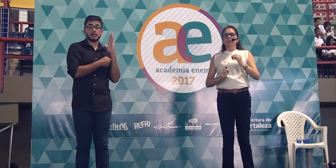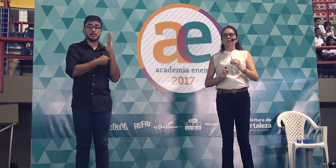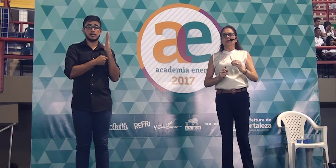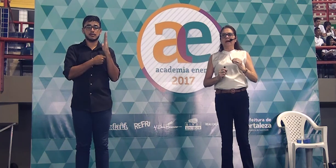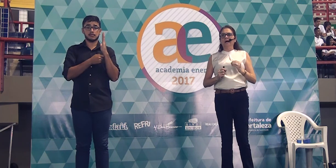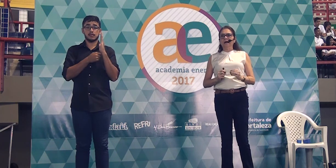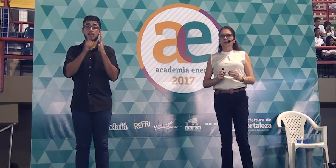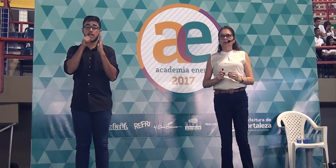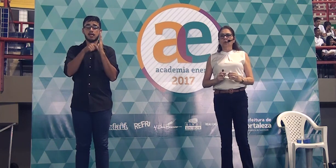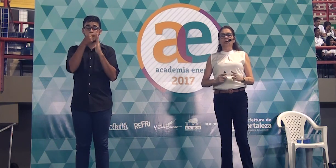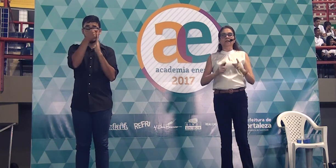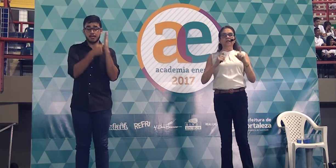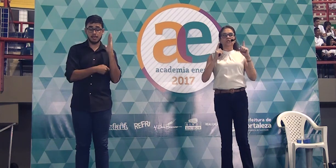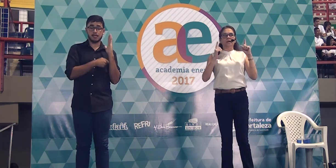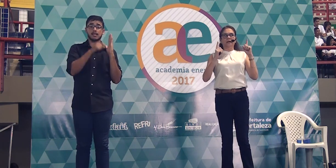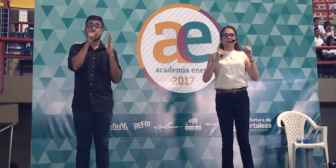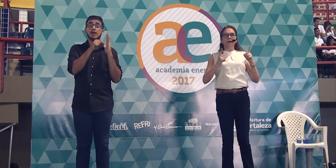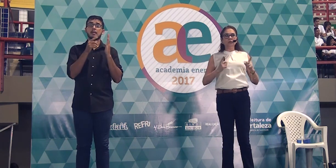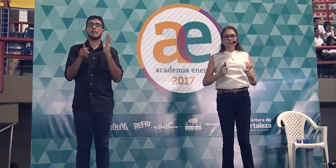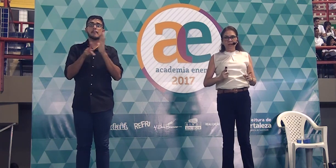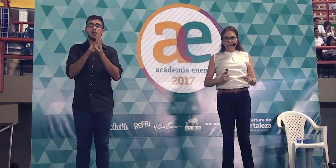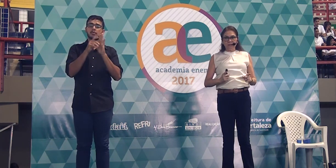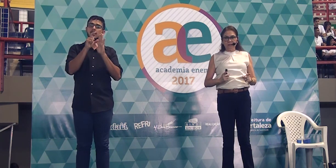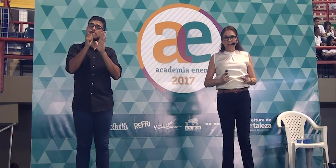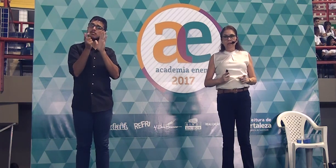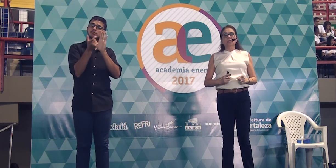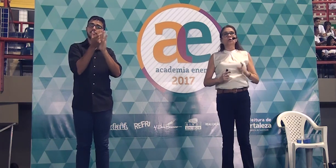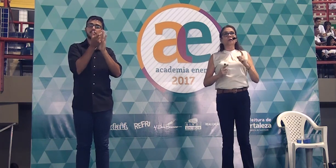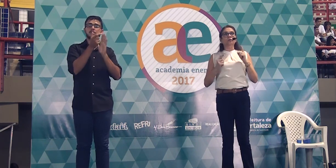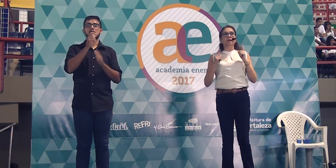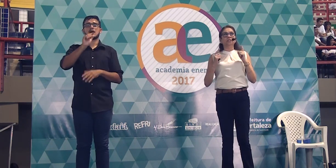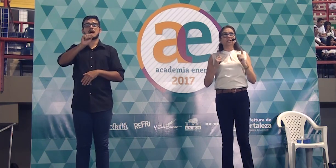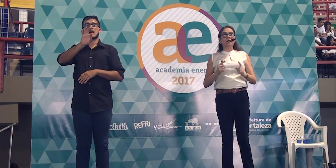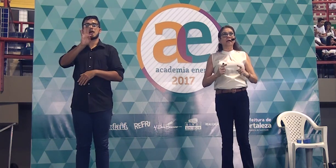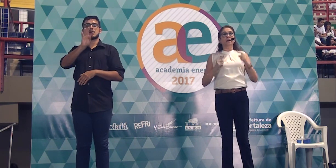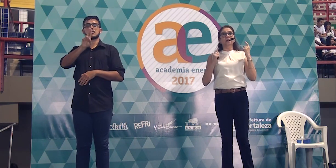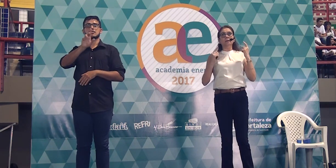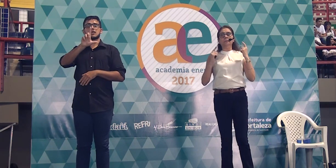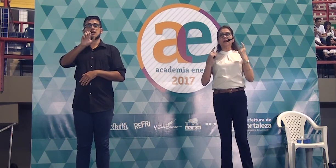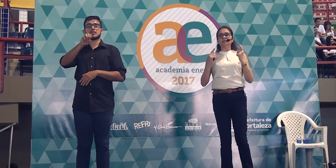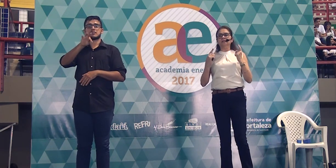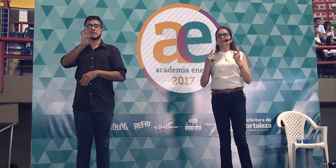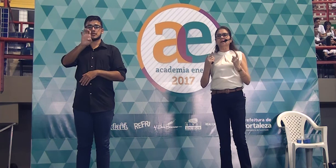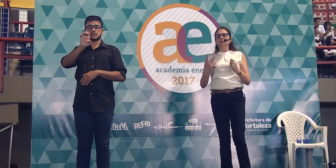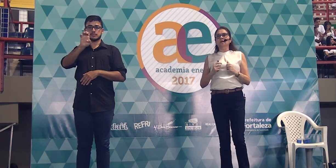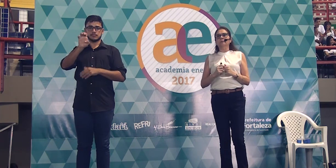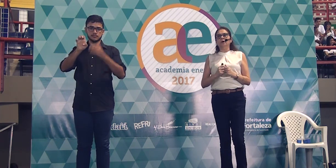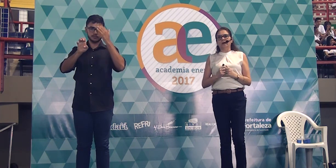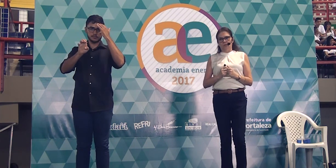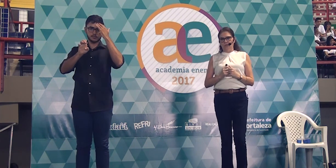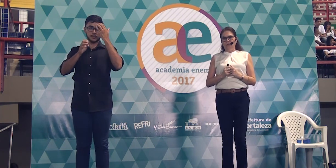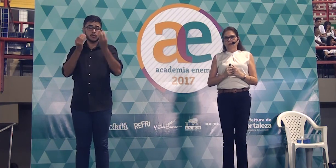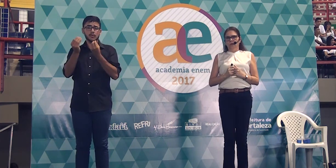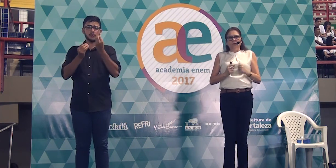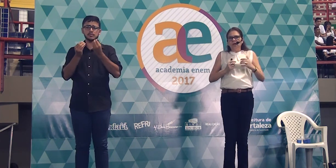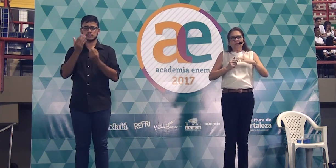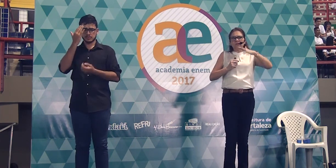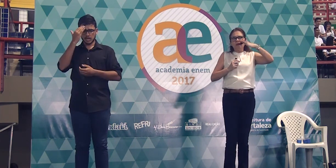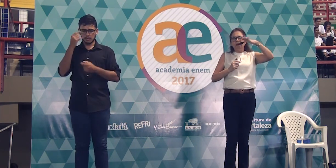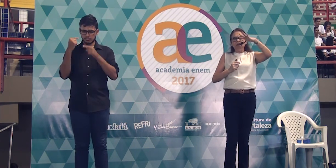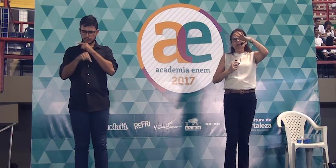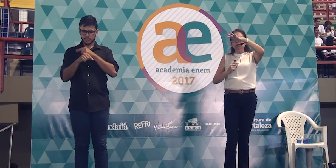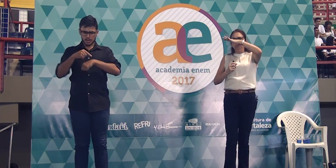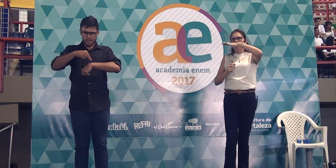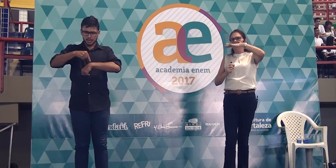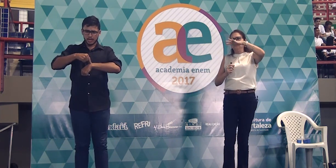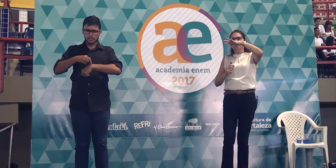que o atualmente é errado? Quando ele gera redundância e quando ele gera imprecisão temporal. Eu não